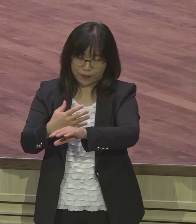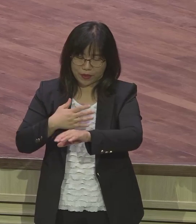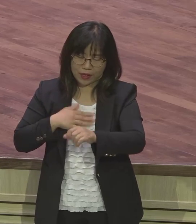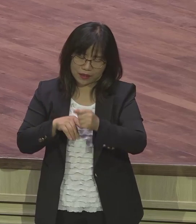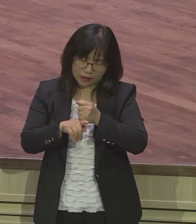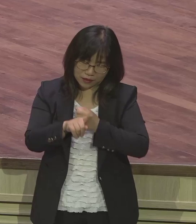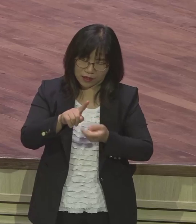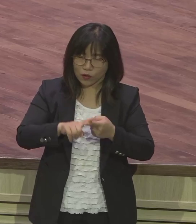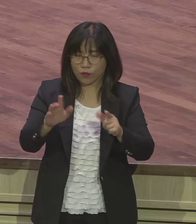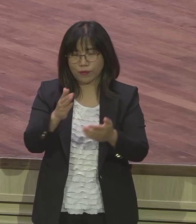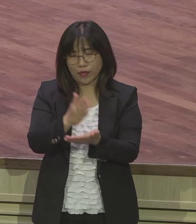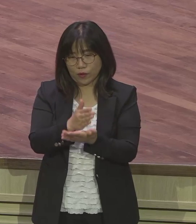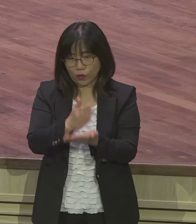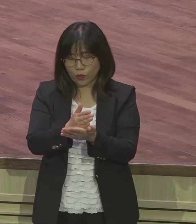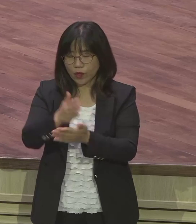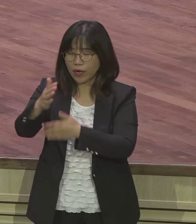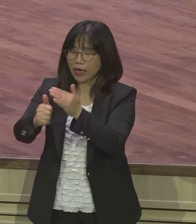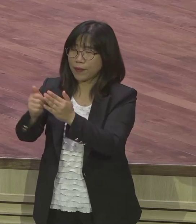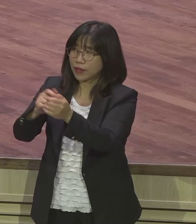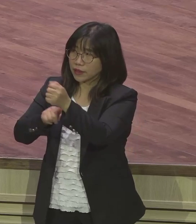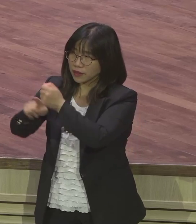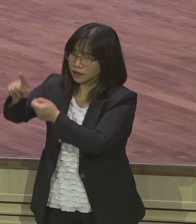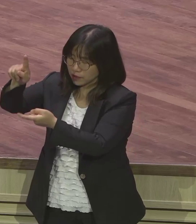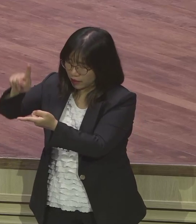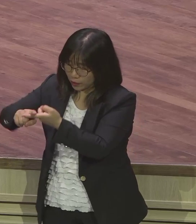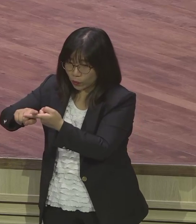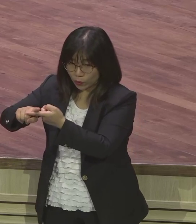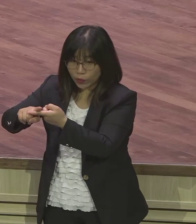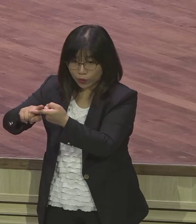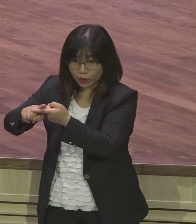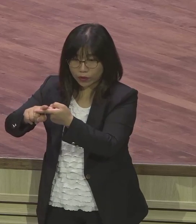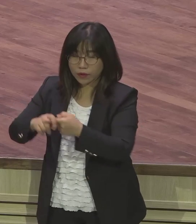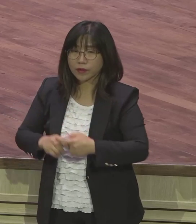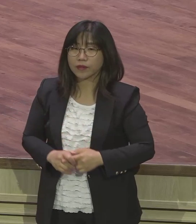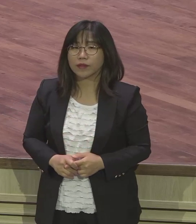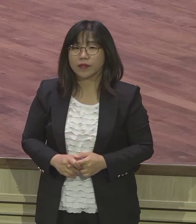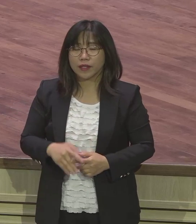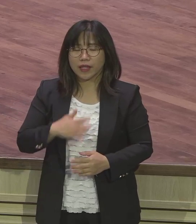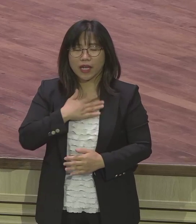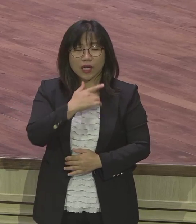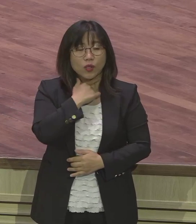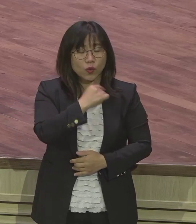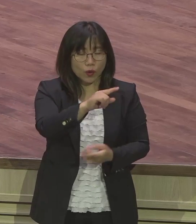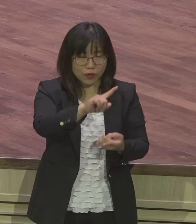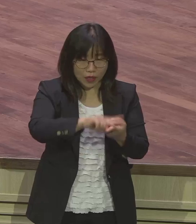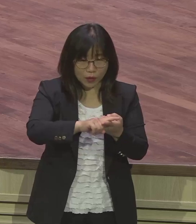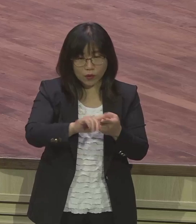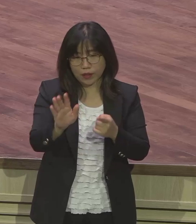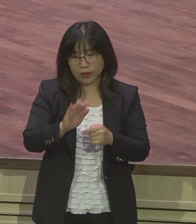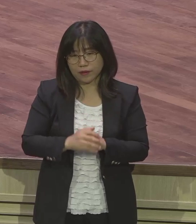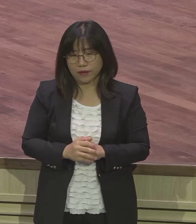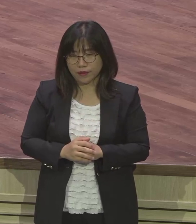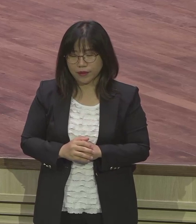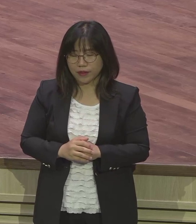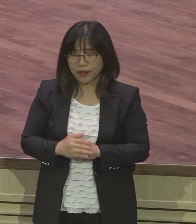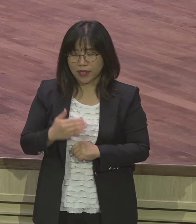요하의 뜻대로 되게 돼 있어요 뜻대로 응답이 내 소원대로 응답이 아니 내 욕심이 아니란 말이에요 그러니까